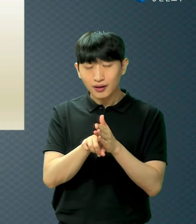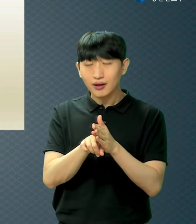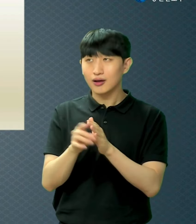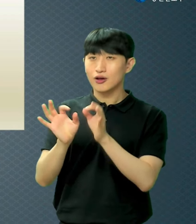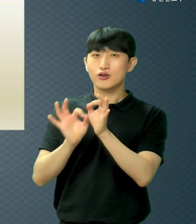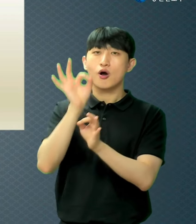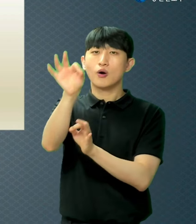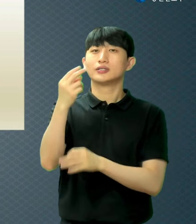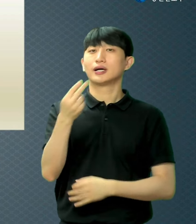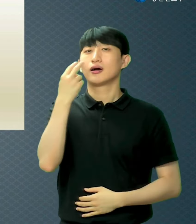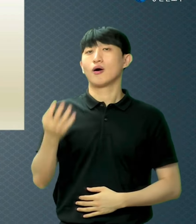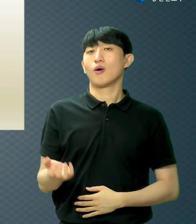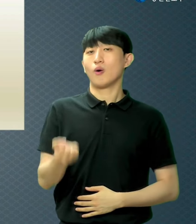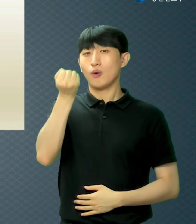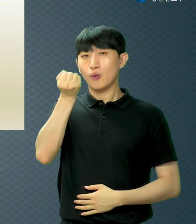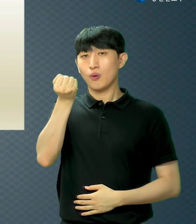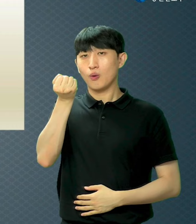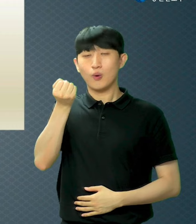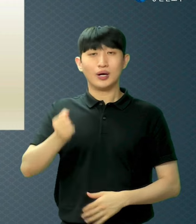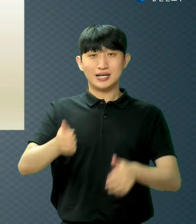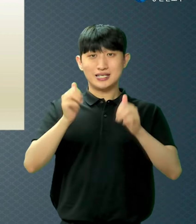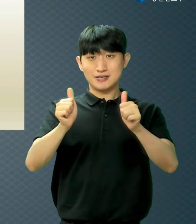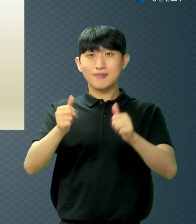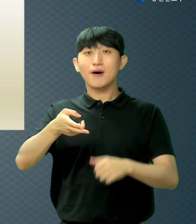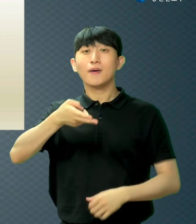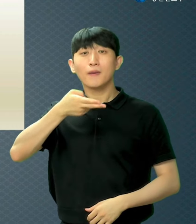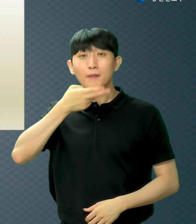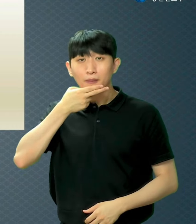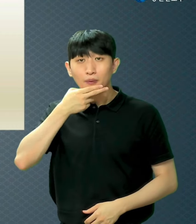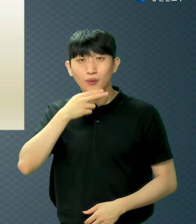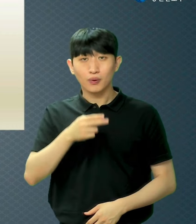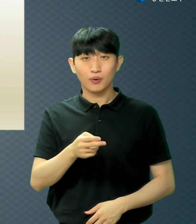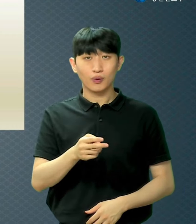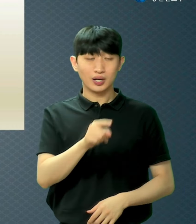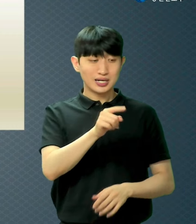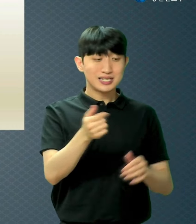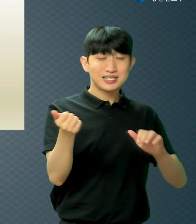사망에서 생명으로 옮기는 거예요